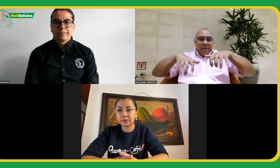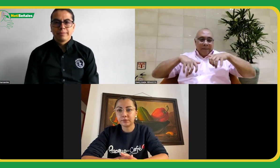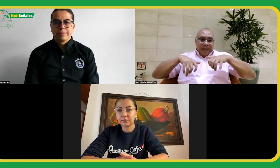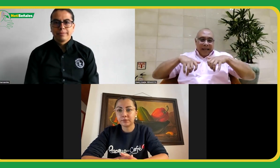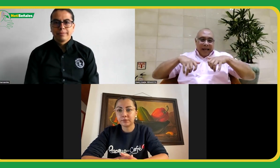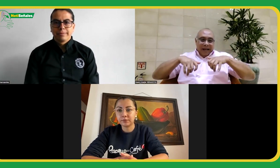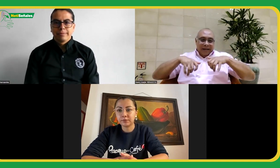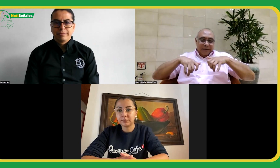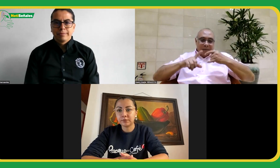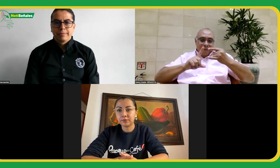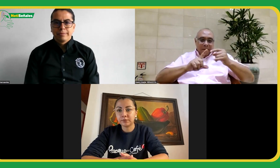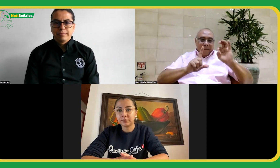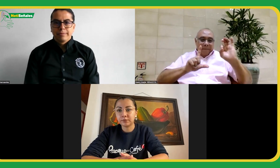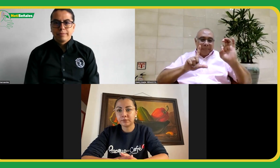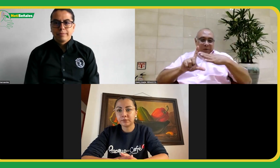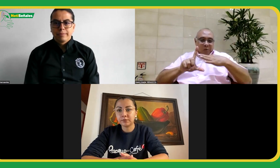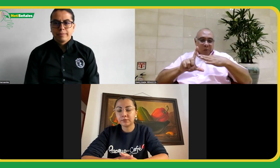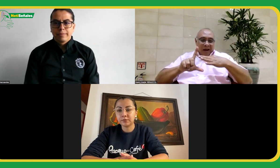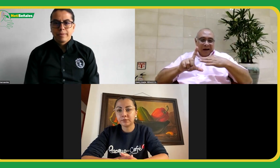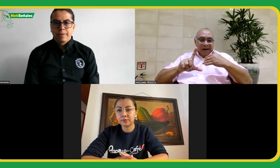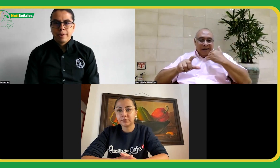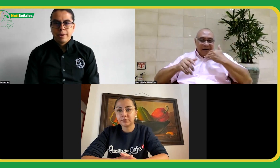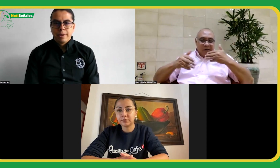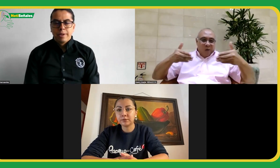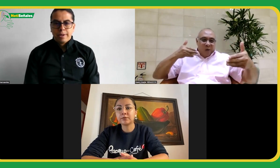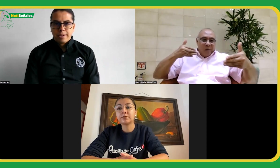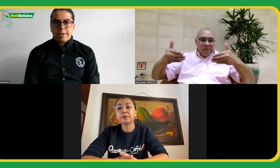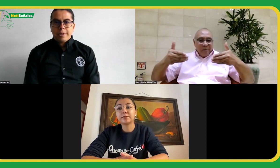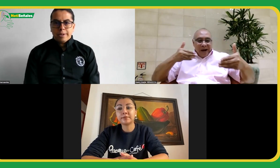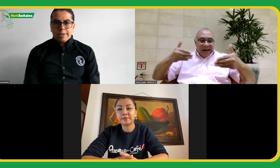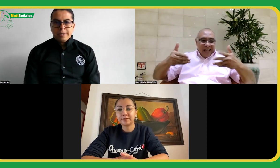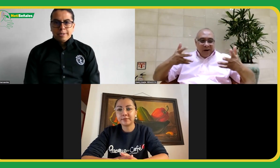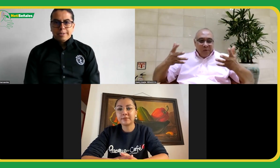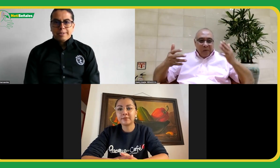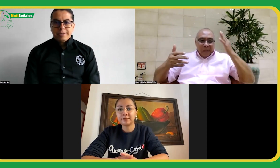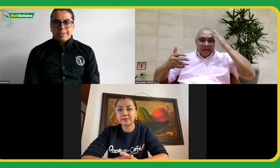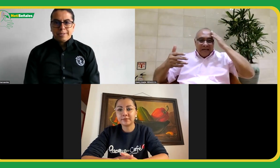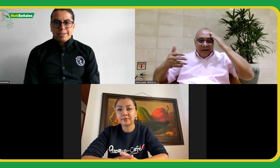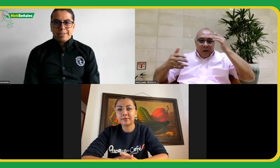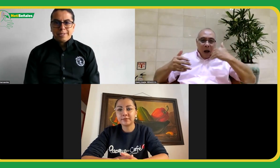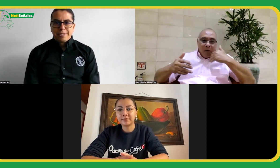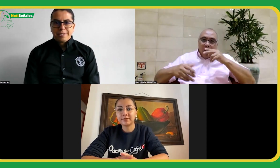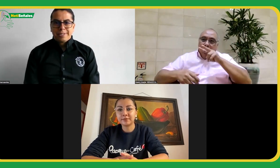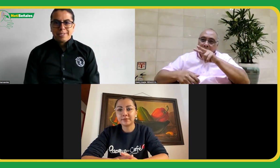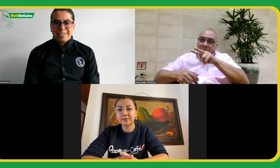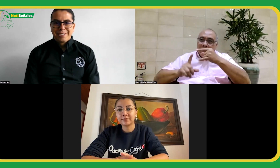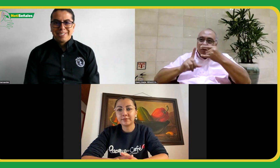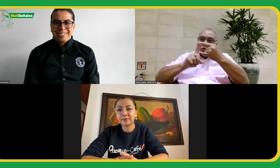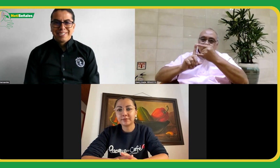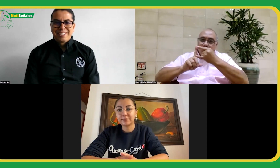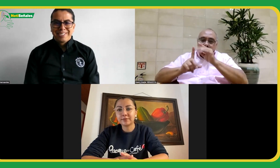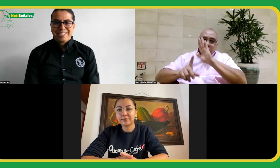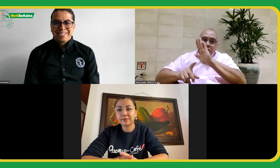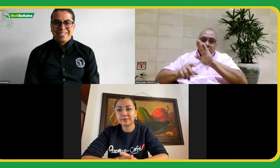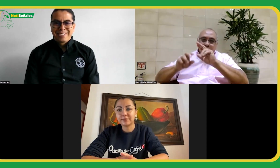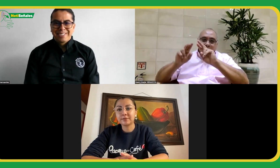hemos realizado asambleas virtuales y comparamos estos eventos en estas modalidades, es decir, el Zoom de